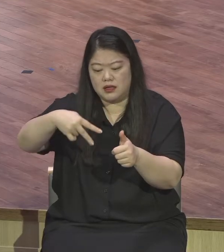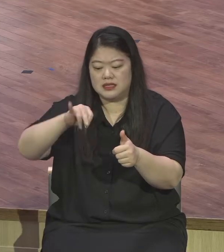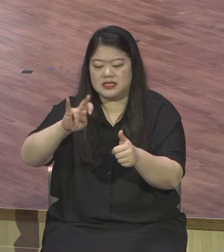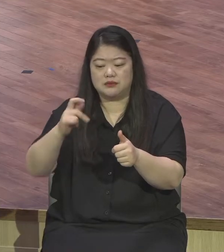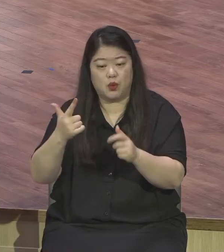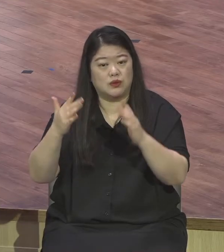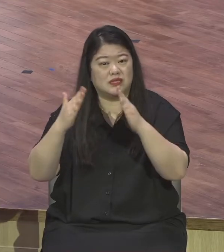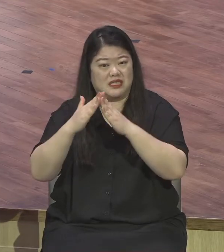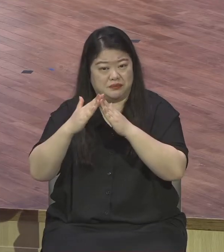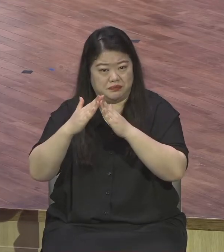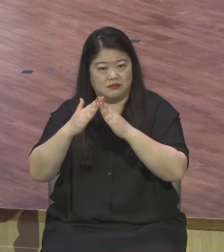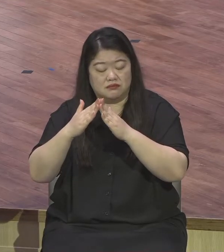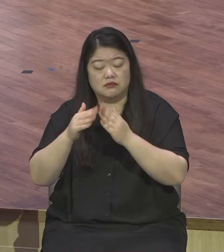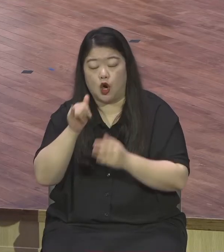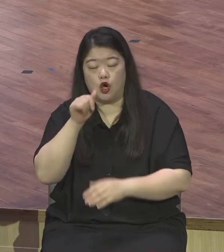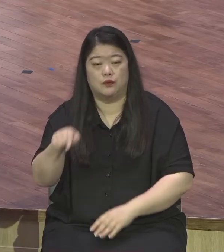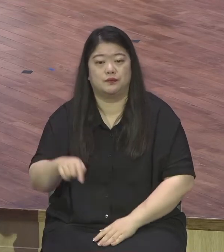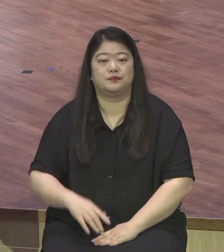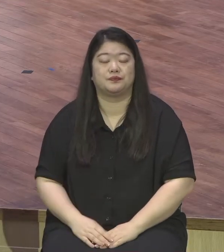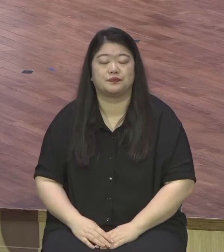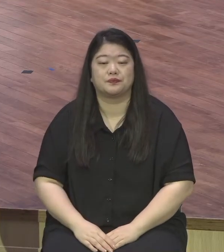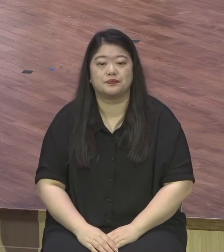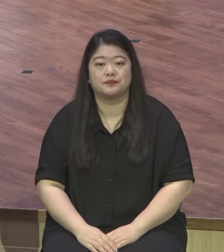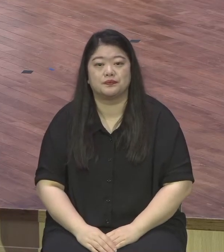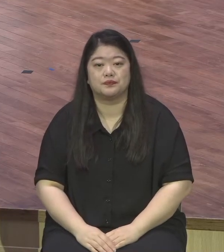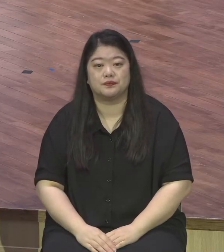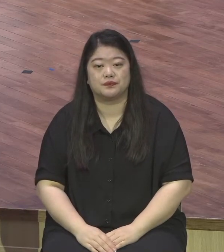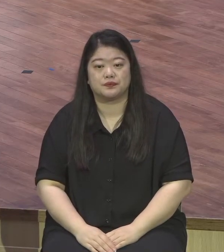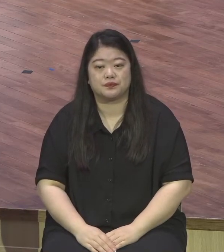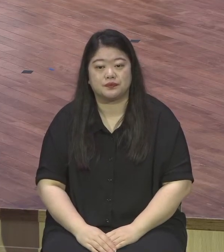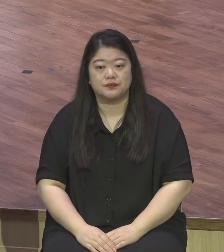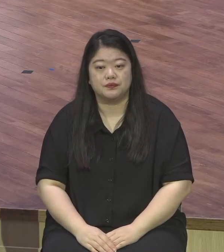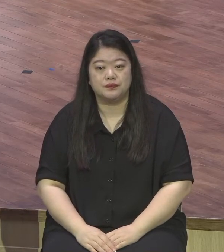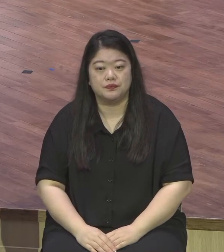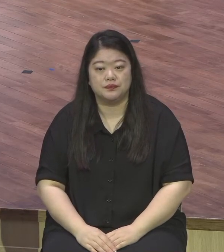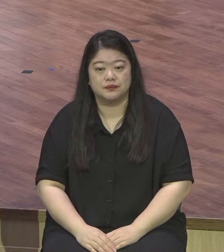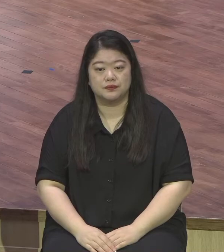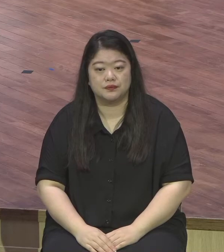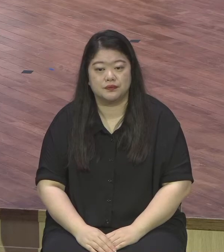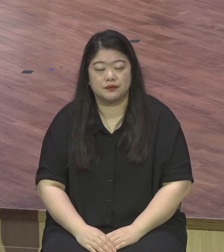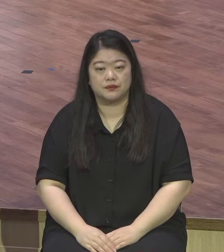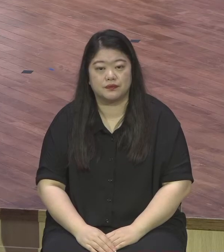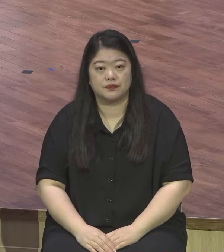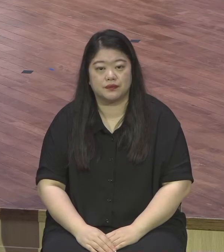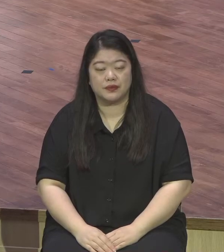환자인 환자인 시몬을 치유 하시고 예수님께서